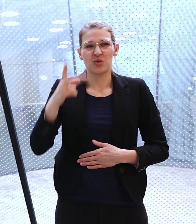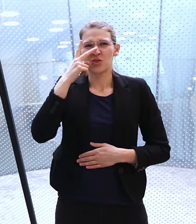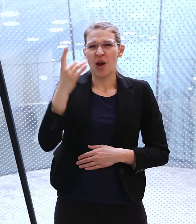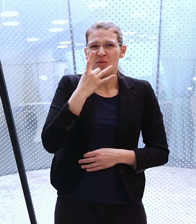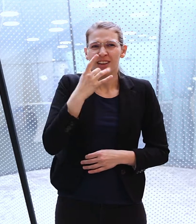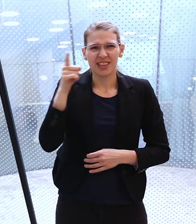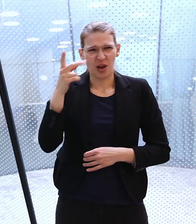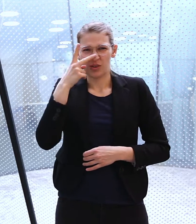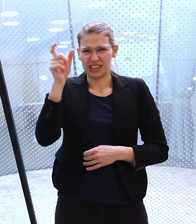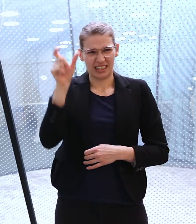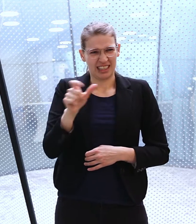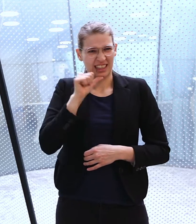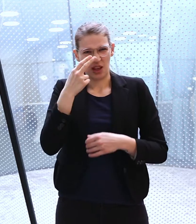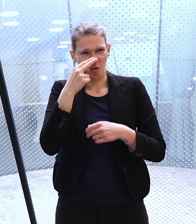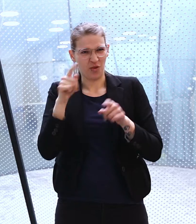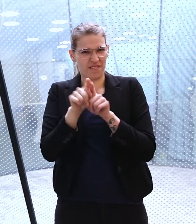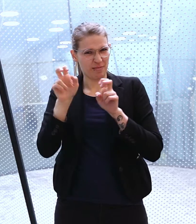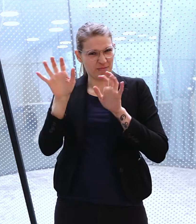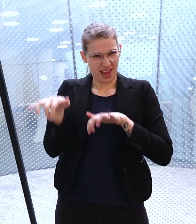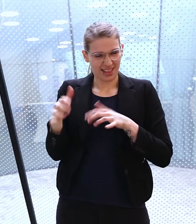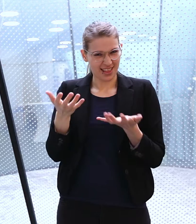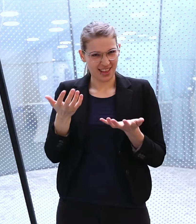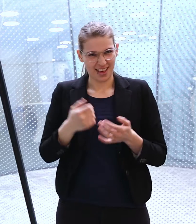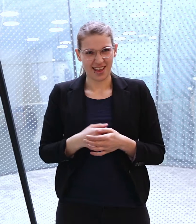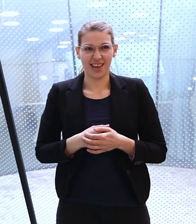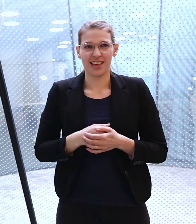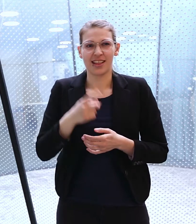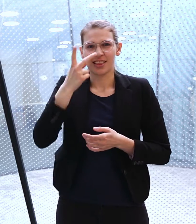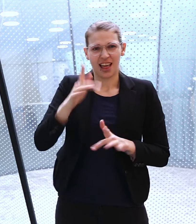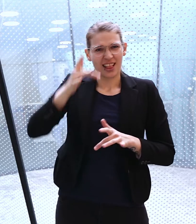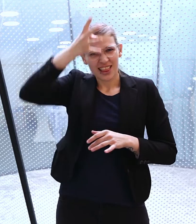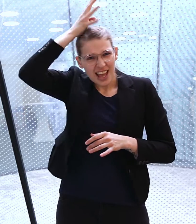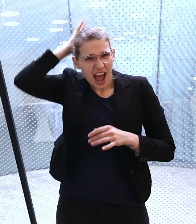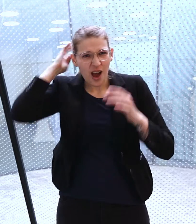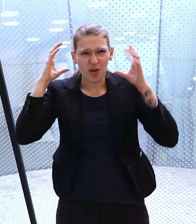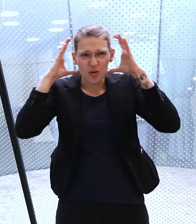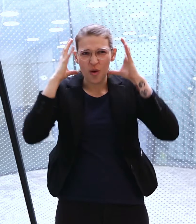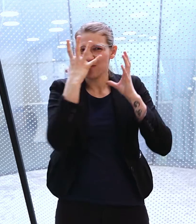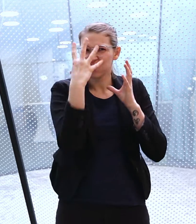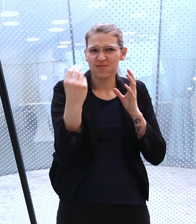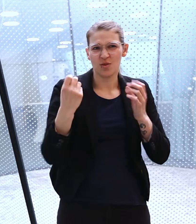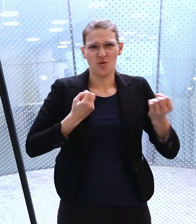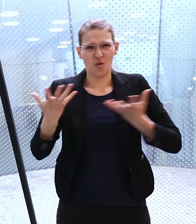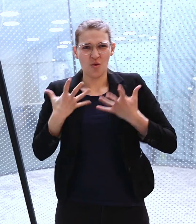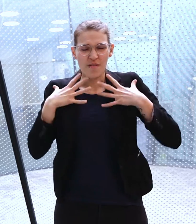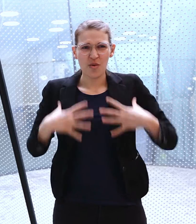Panther. Aber schauen Sie mal genauer. Das Tier schaut gar nicht aus wie ein richtiger Panther. Es hat einen